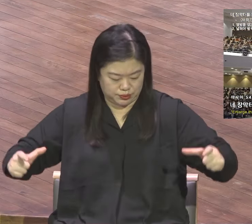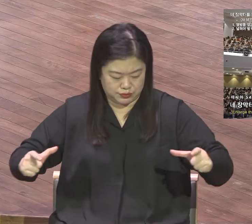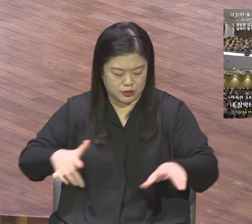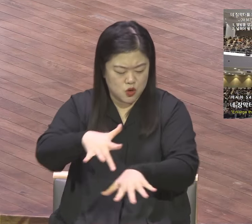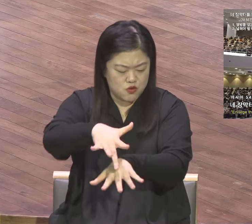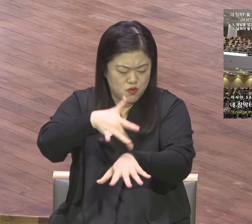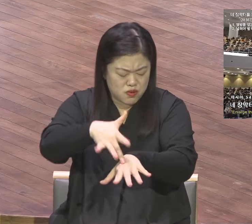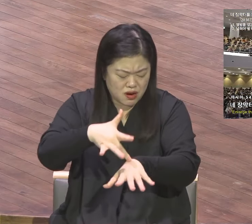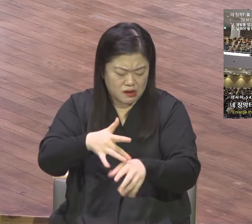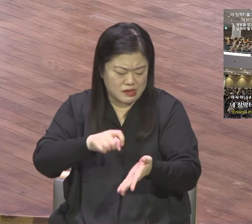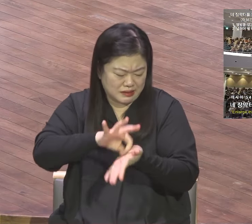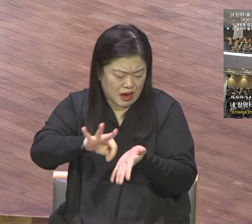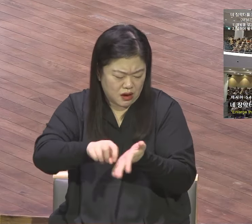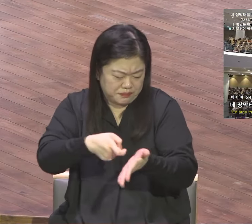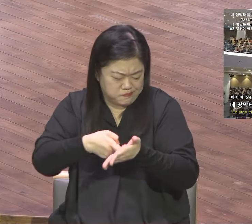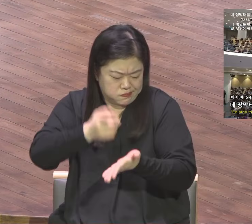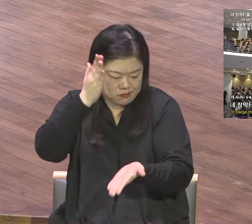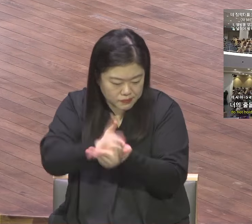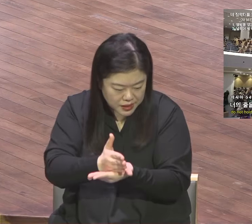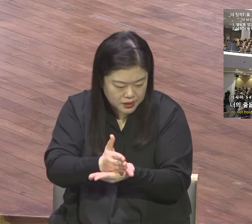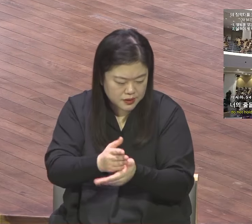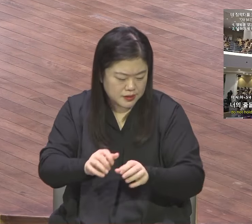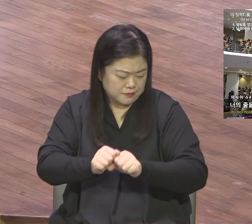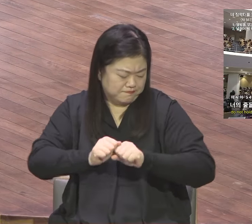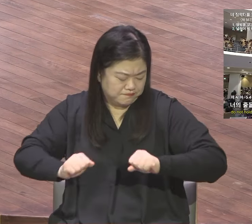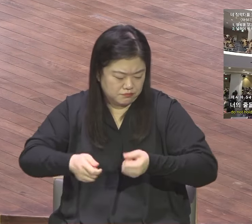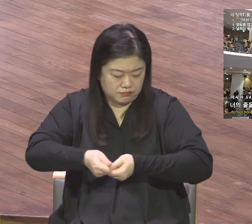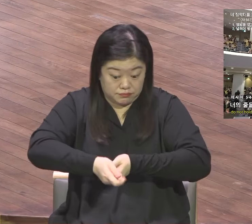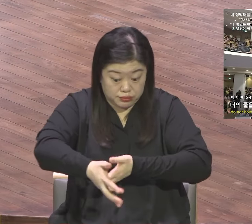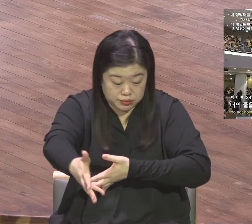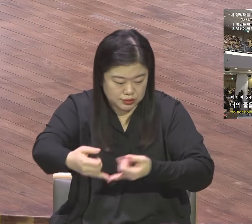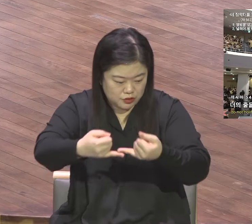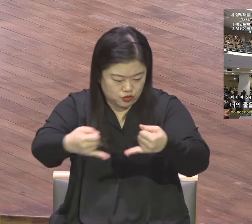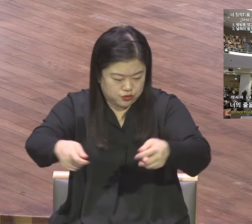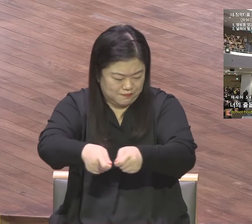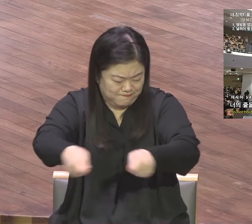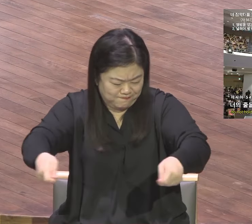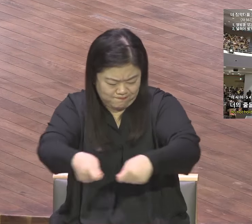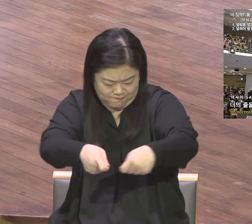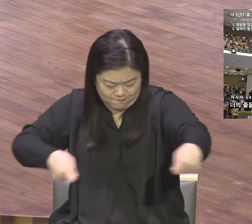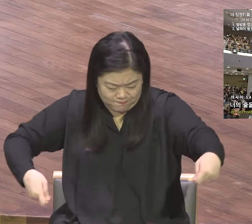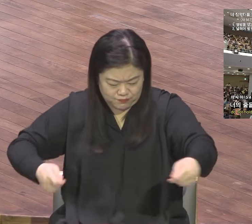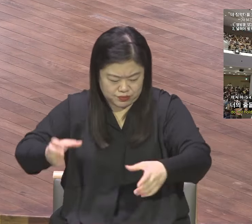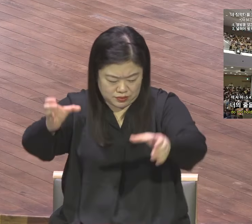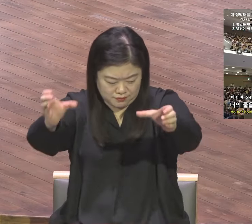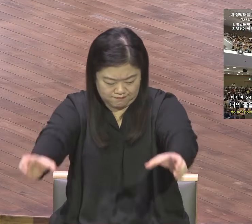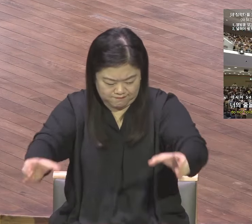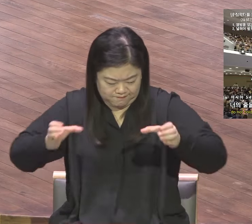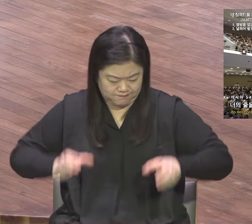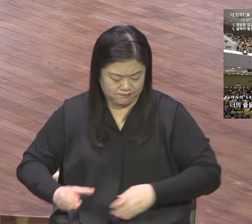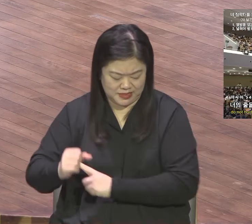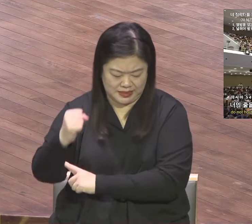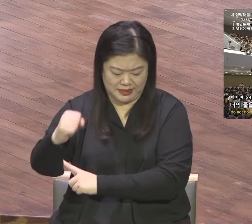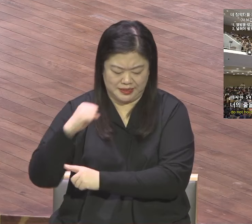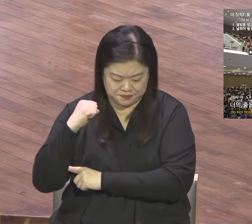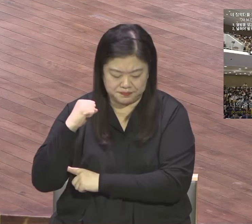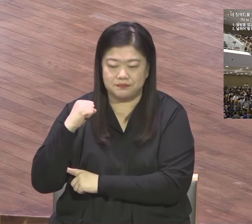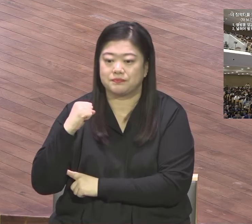아끼지 말고 널리 펴되 너의 줄을 길게 하며 너의 말뚝을 경고해야 할지어다 이사야